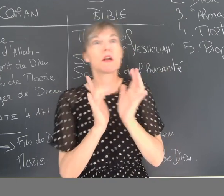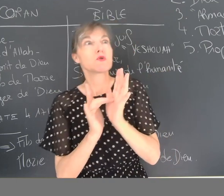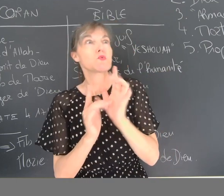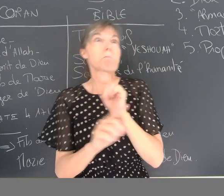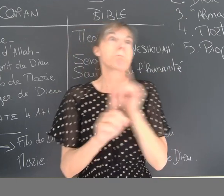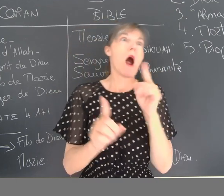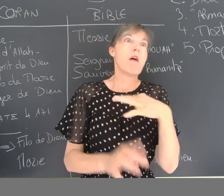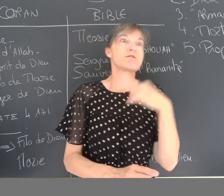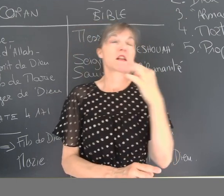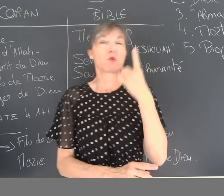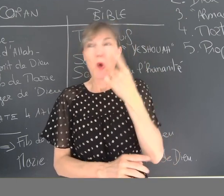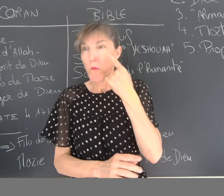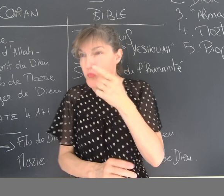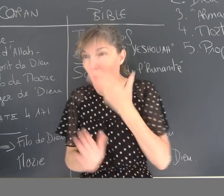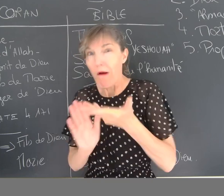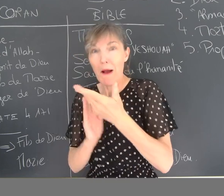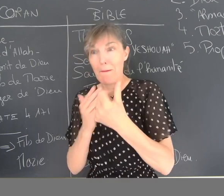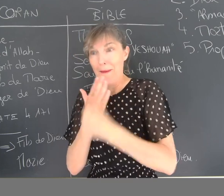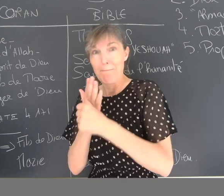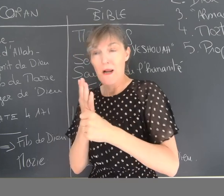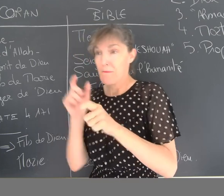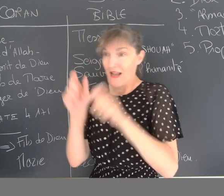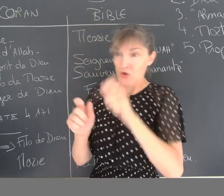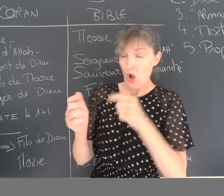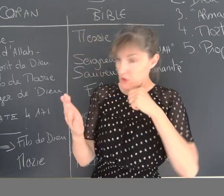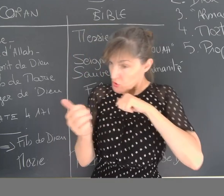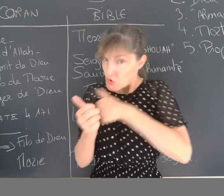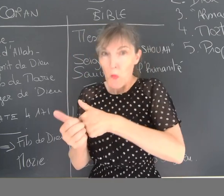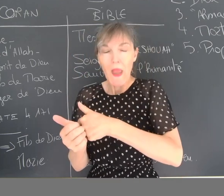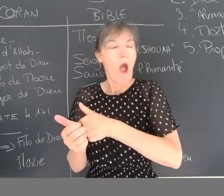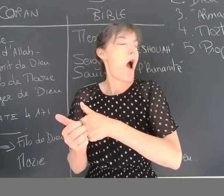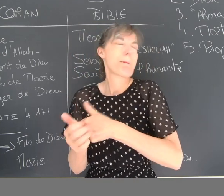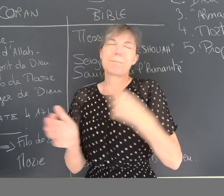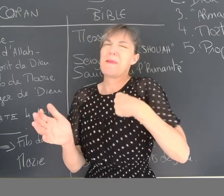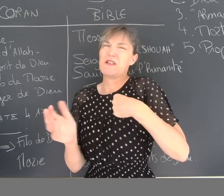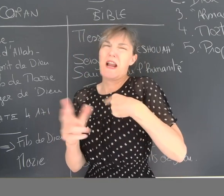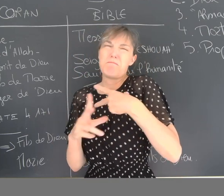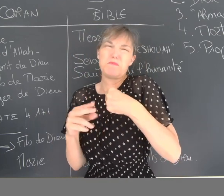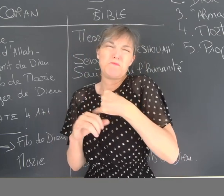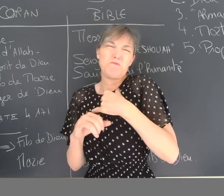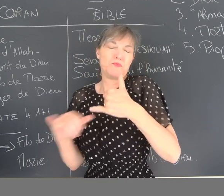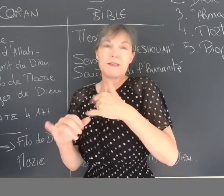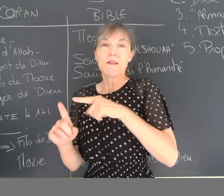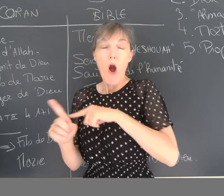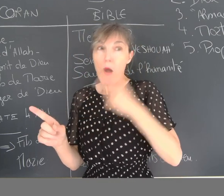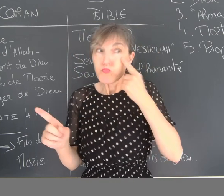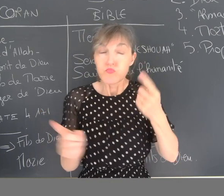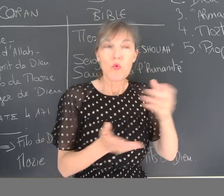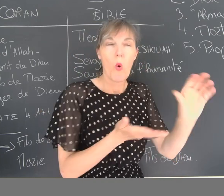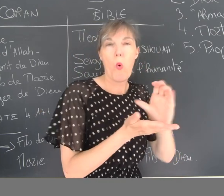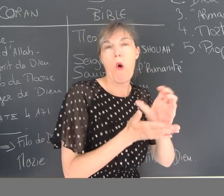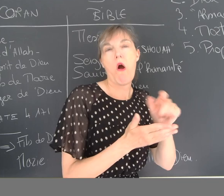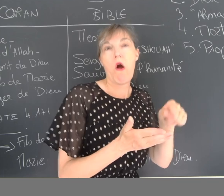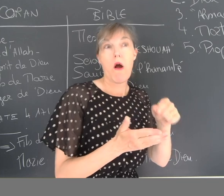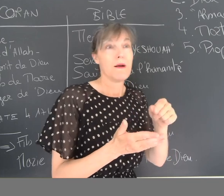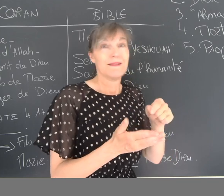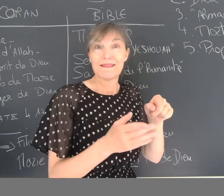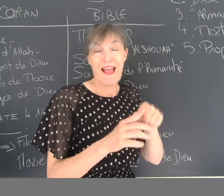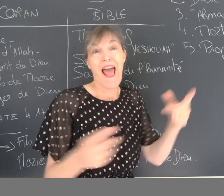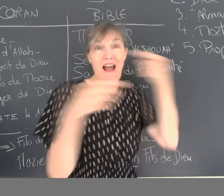Jésus n'est pas le Fils de Dieu parce que la Bible déclare qu'il est le Fils de Dieu. Donc, c'est un péché vraiment important